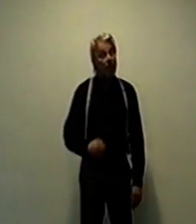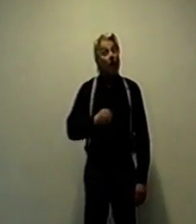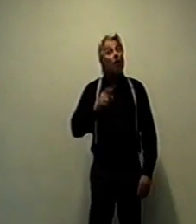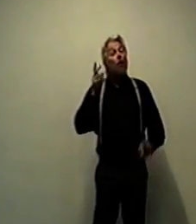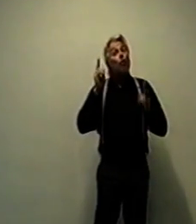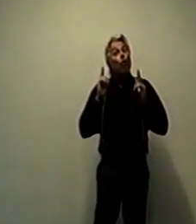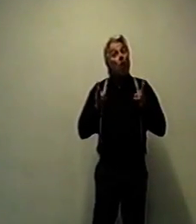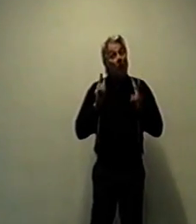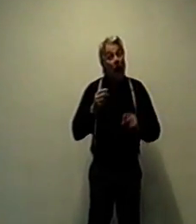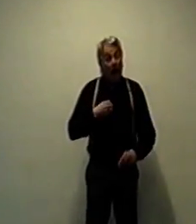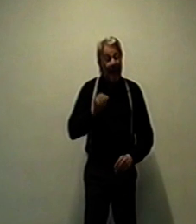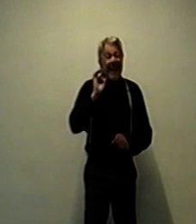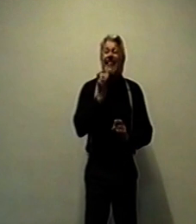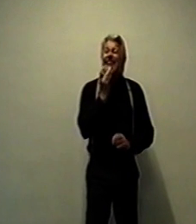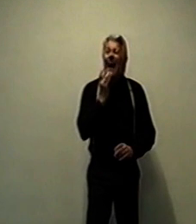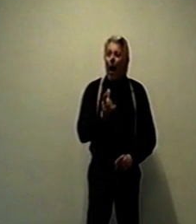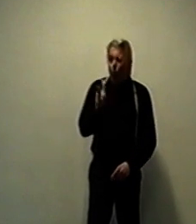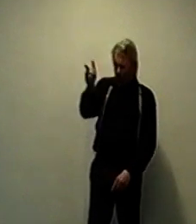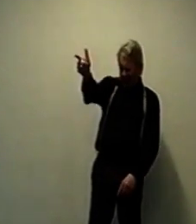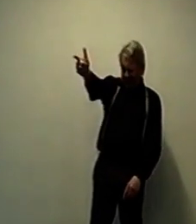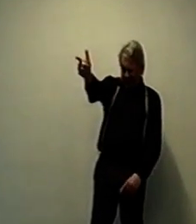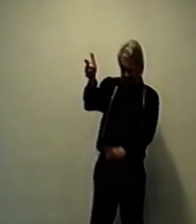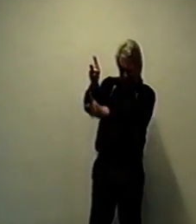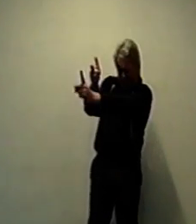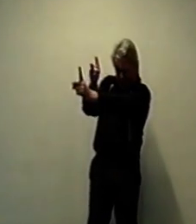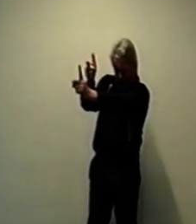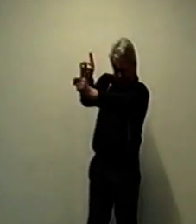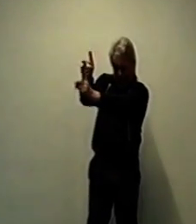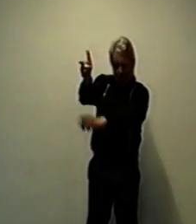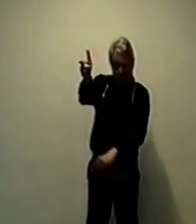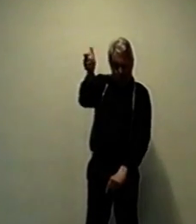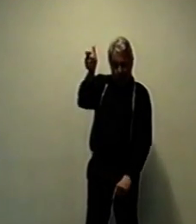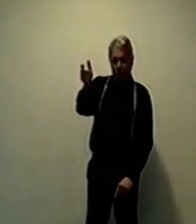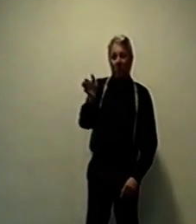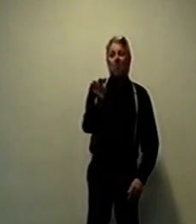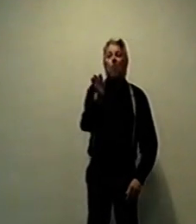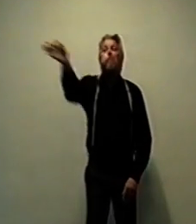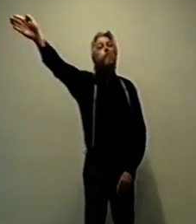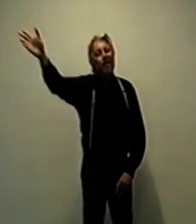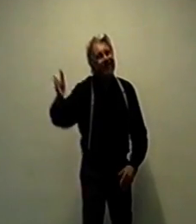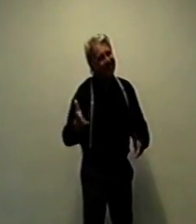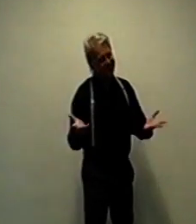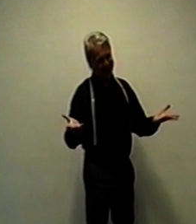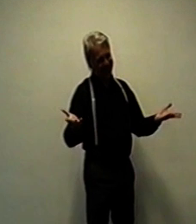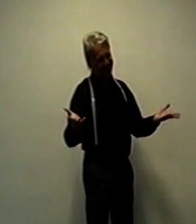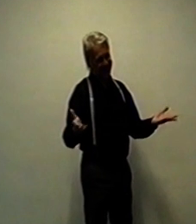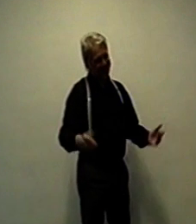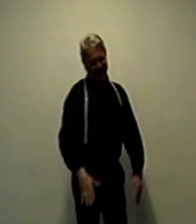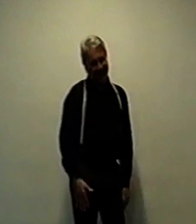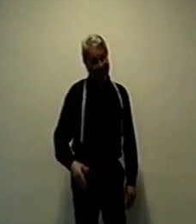Wie ist das möglich? Gute Schützen zielen und schießen daneben. Und ich sehe